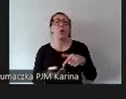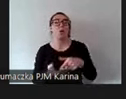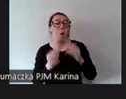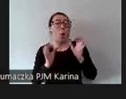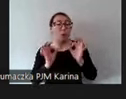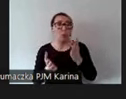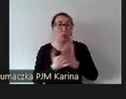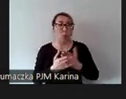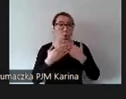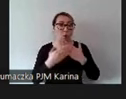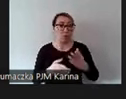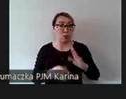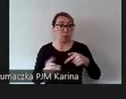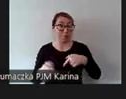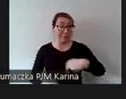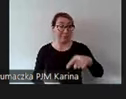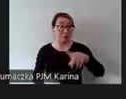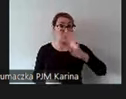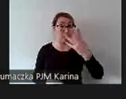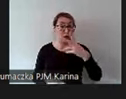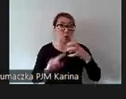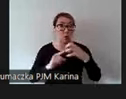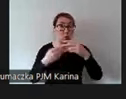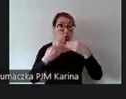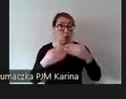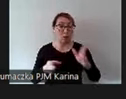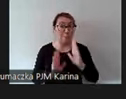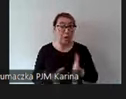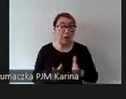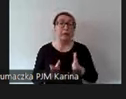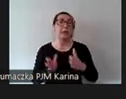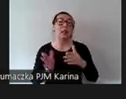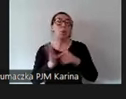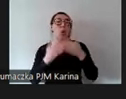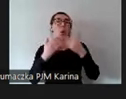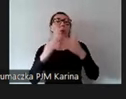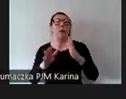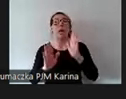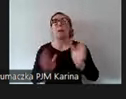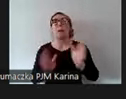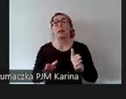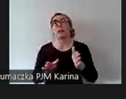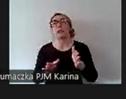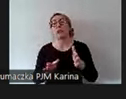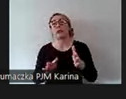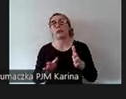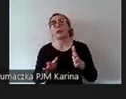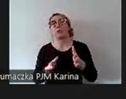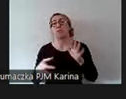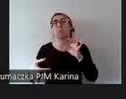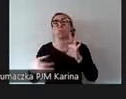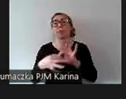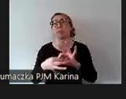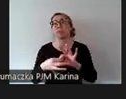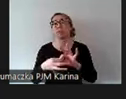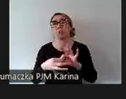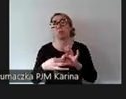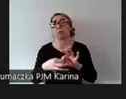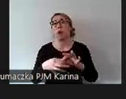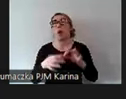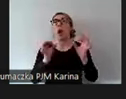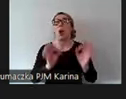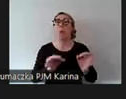przytupem otwieramy już 4 grudnia. To będzie takie otwarcie połączone z obecnością